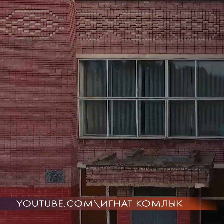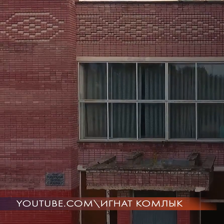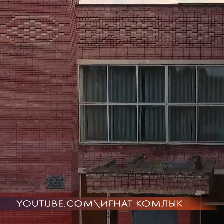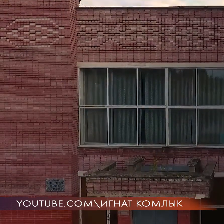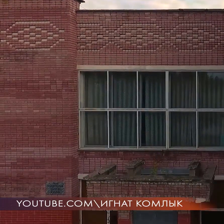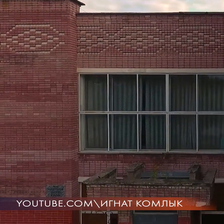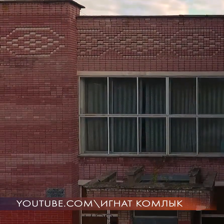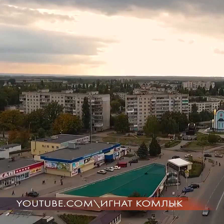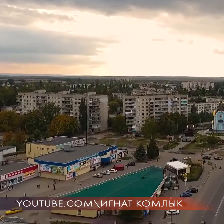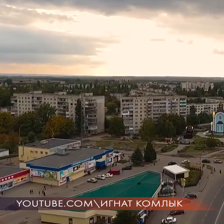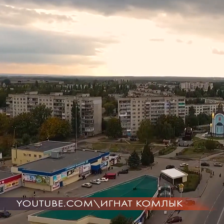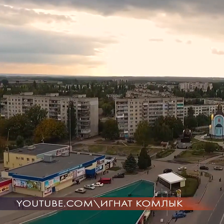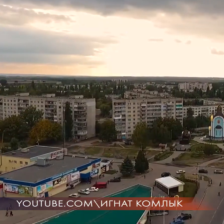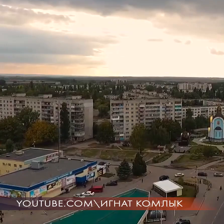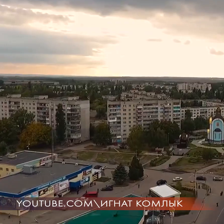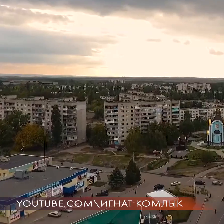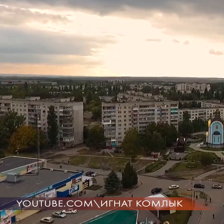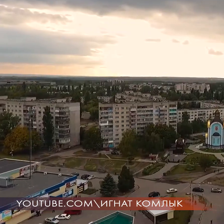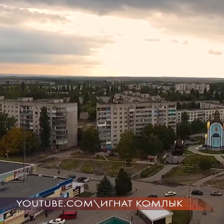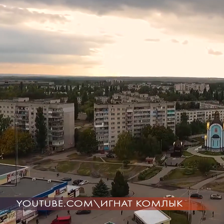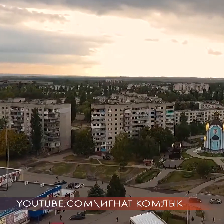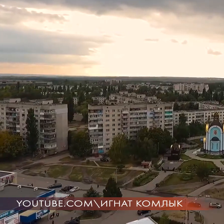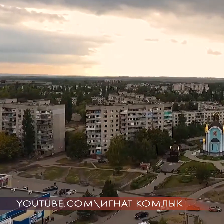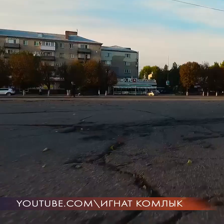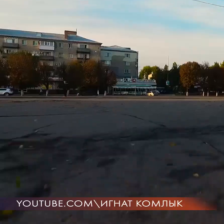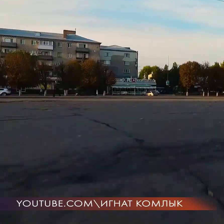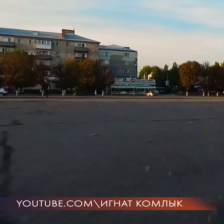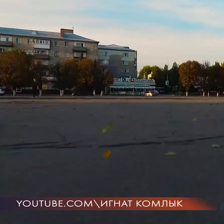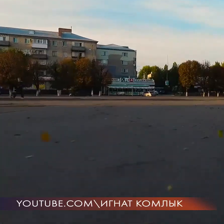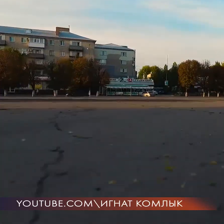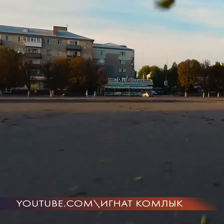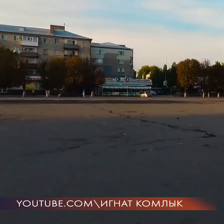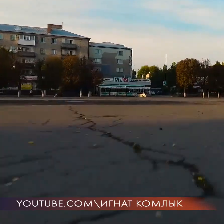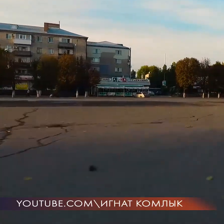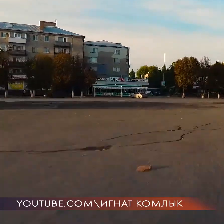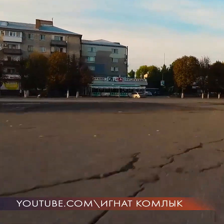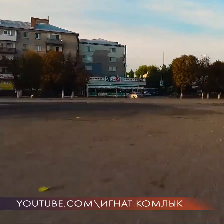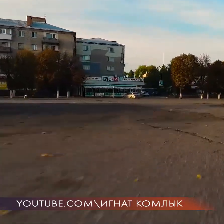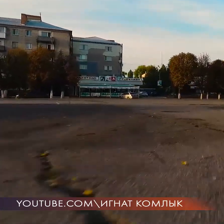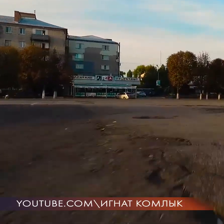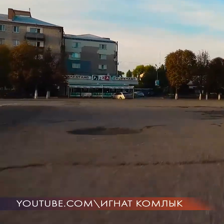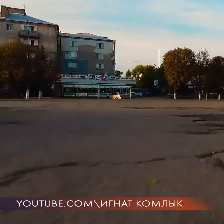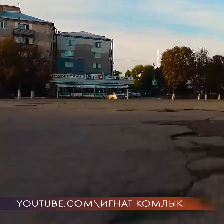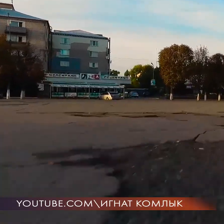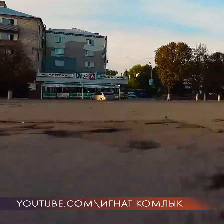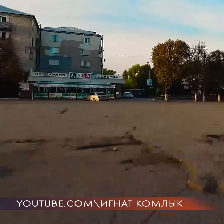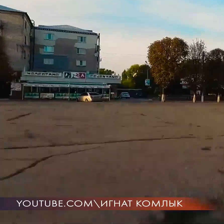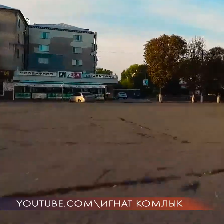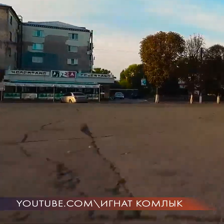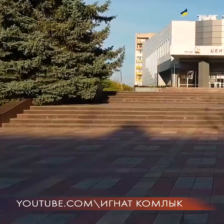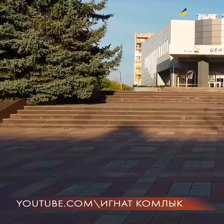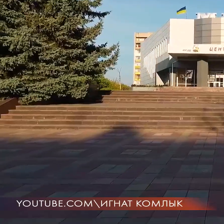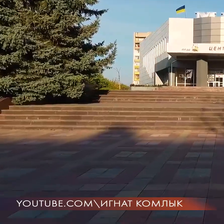очільник Павлограду Анатолій Вершина. Медичні заклади працюють, навчальні на дистанційній системі, головні промислові підприємства